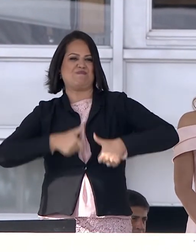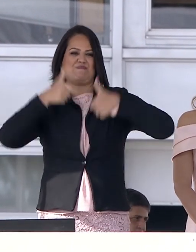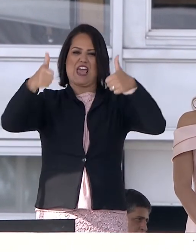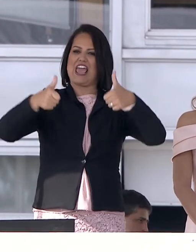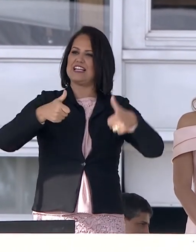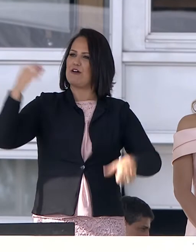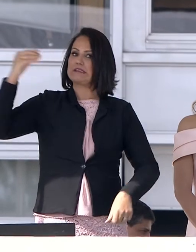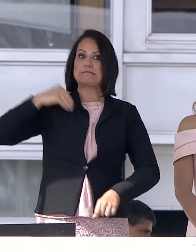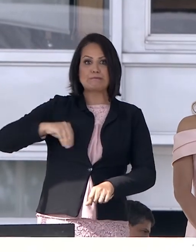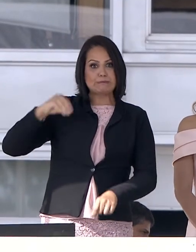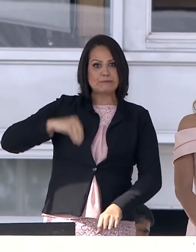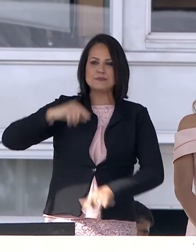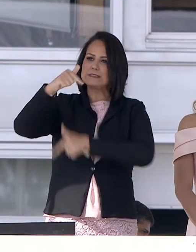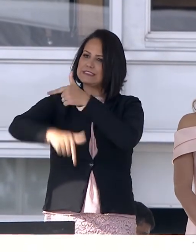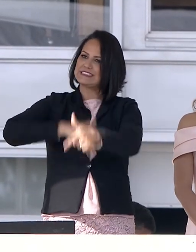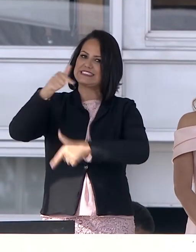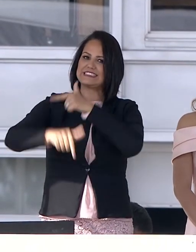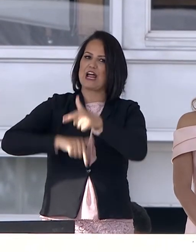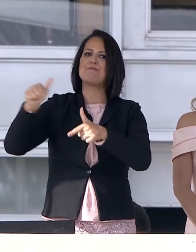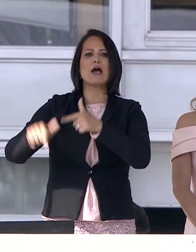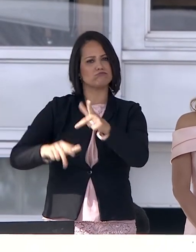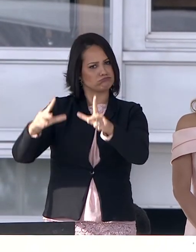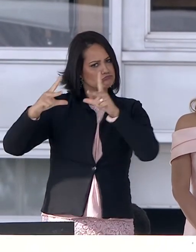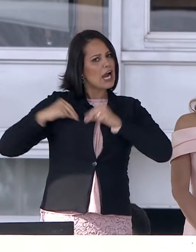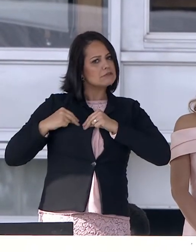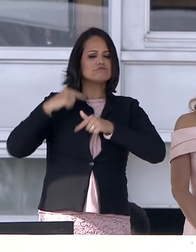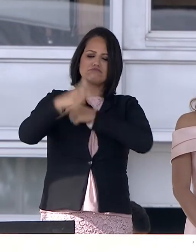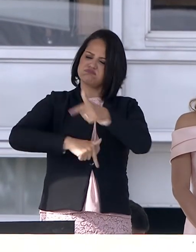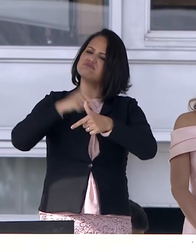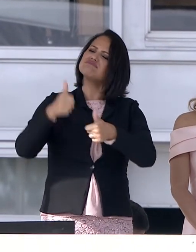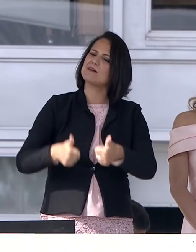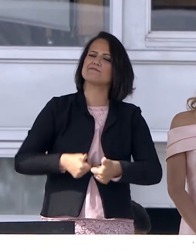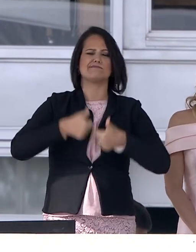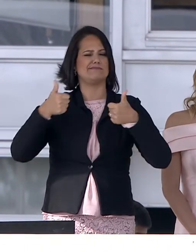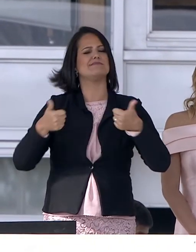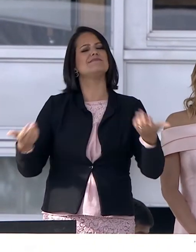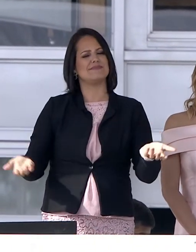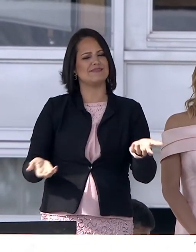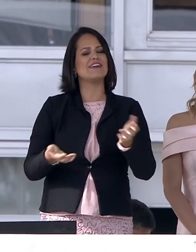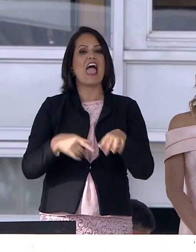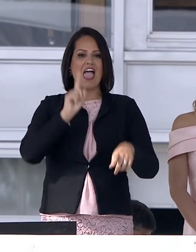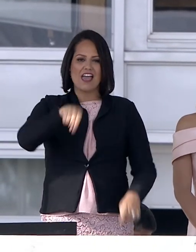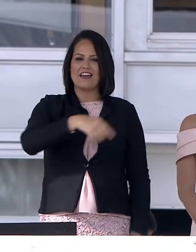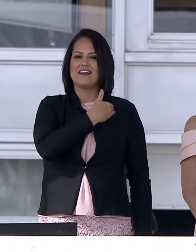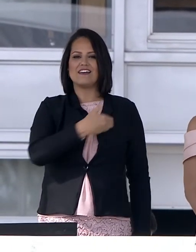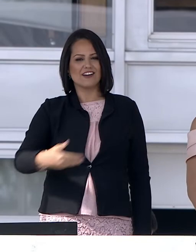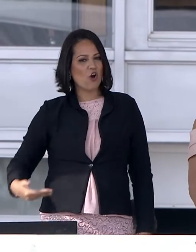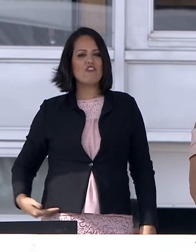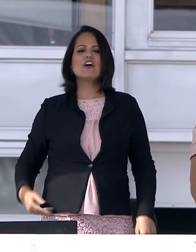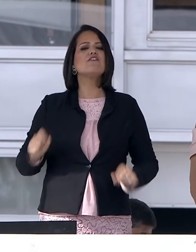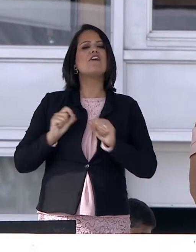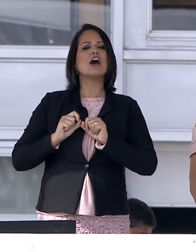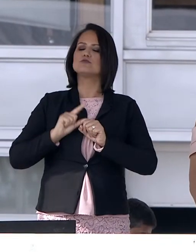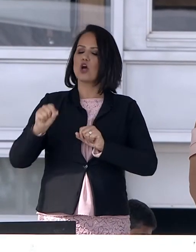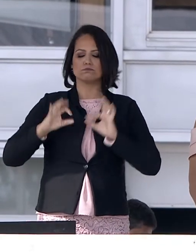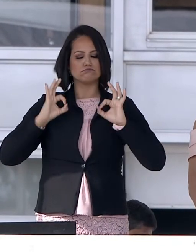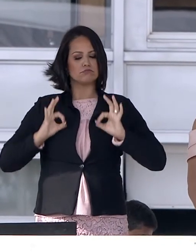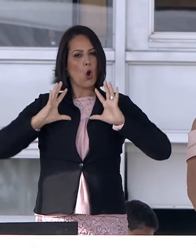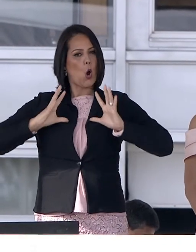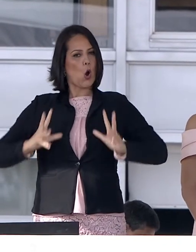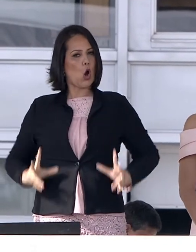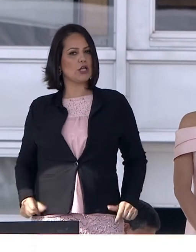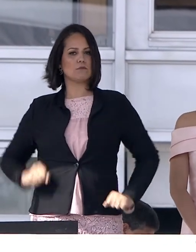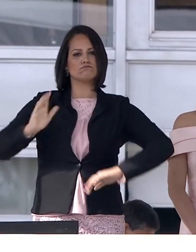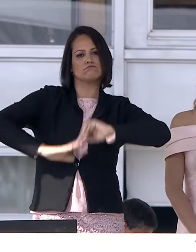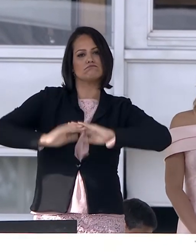usufruir do fruto do seu trabalho pela meritocracia. E ao governo cabe ser honesto e eficiente,